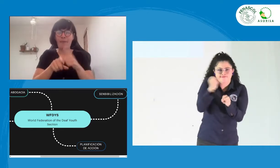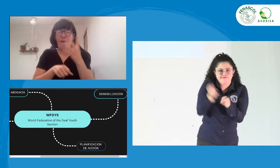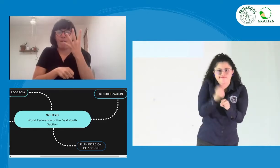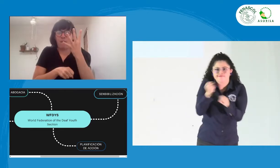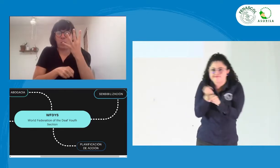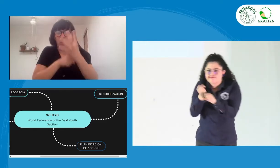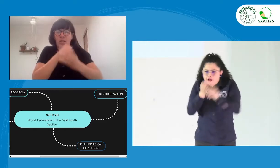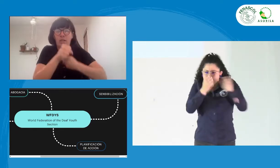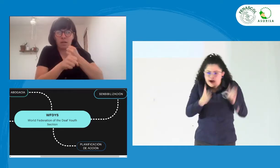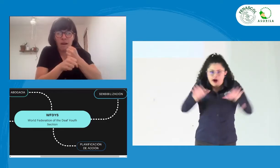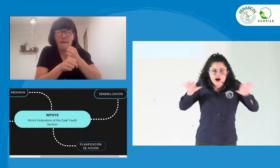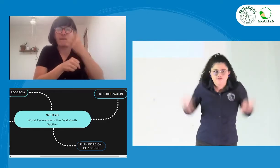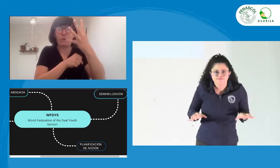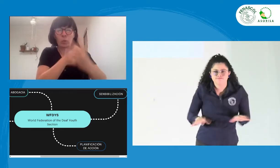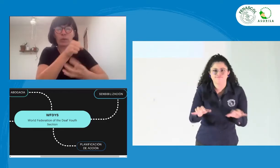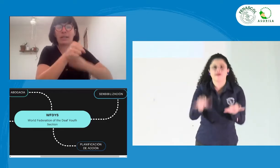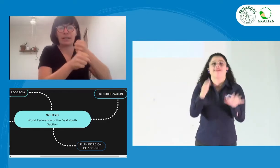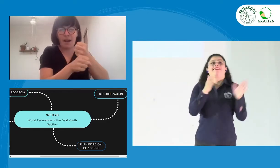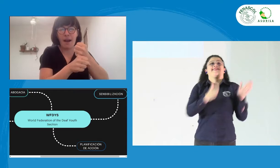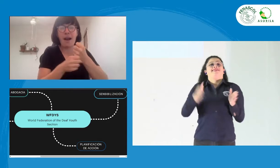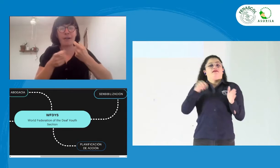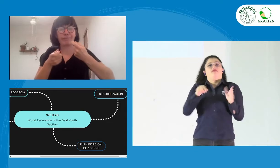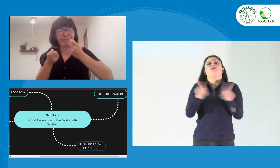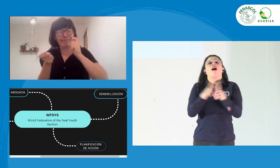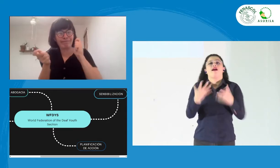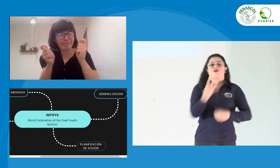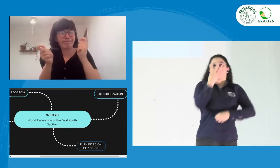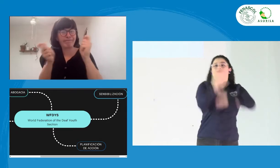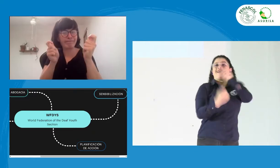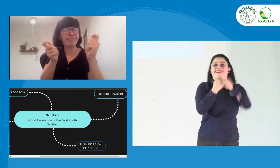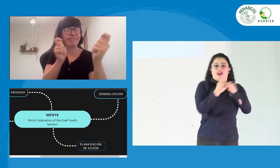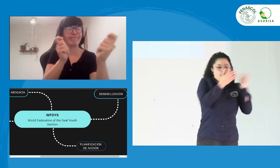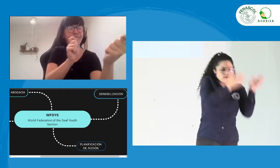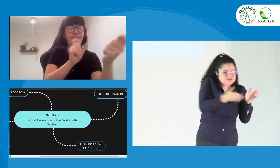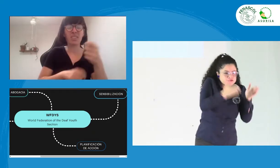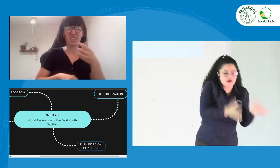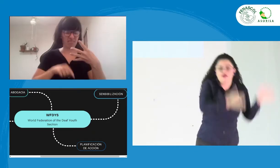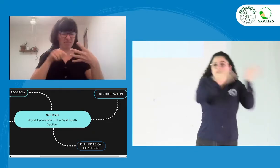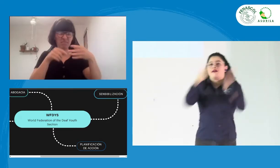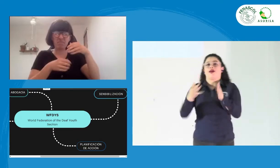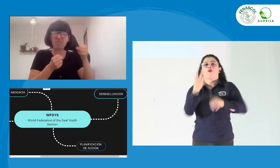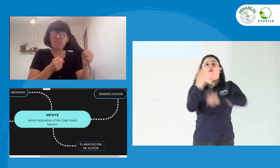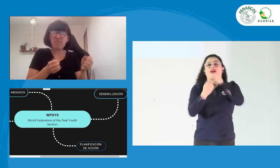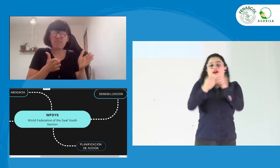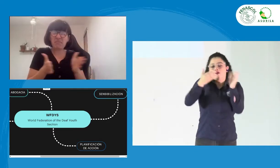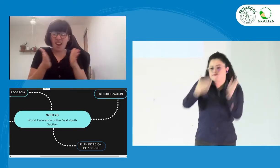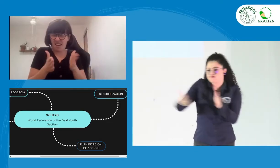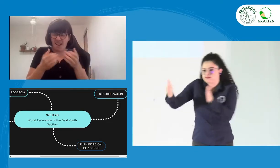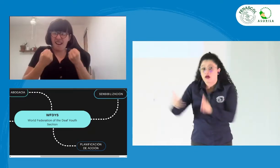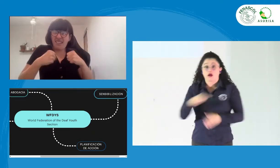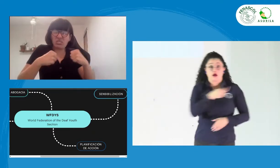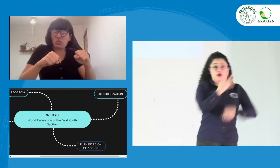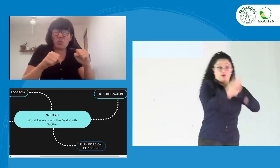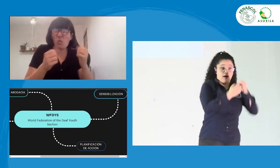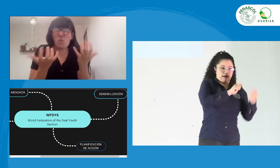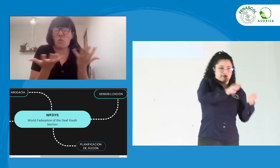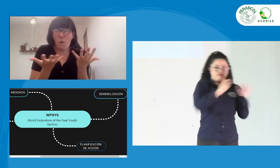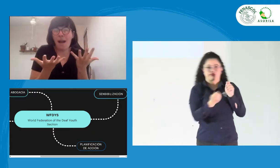hacemos la planeación de nuestras acciones. Cada cuatro años, cada vez que hay ese cambio de la junta directiva,